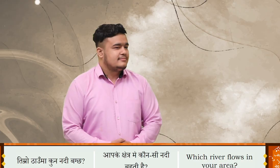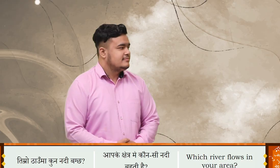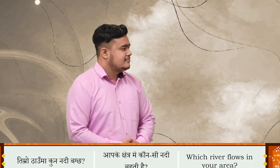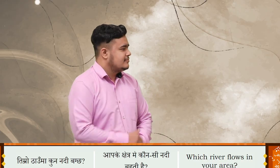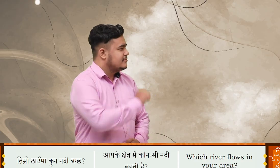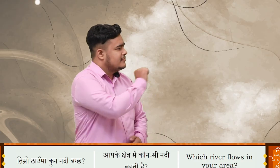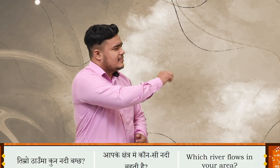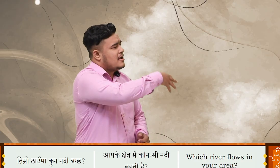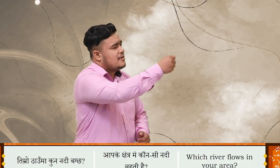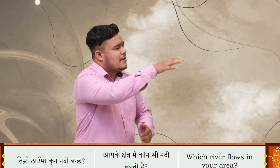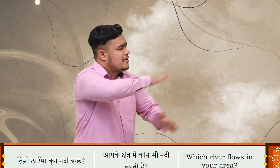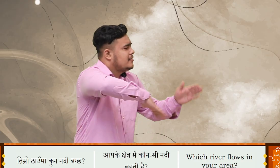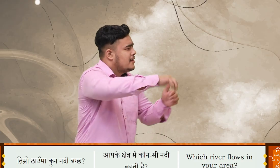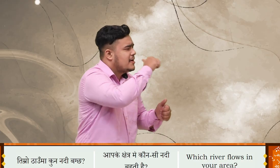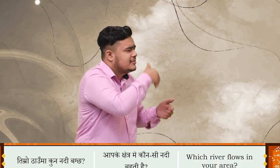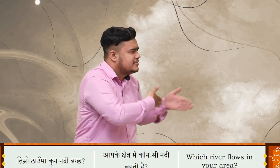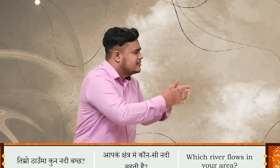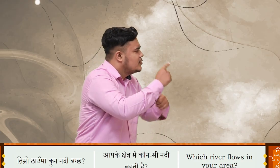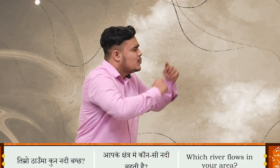तिम्रो ठाउमा कुन नदी बक्षा?